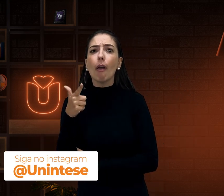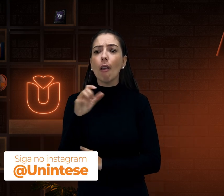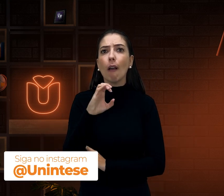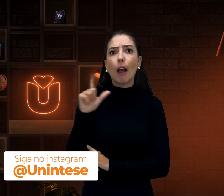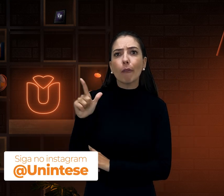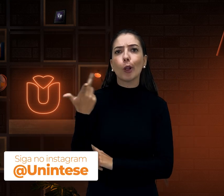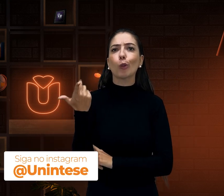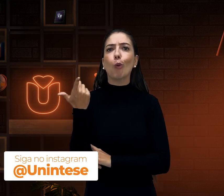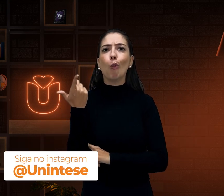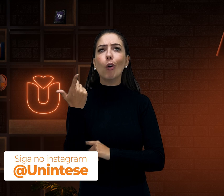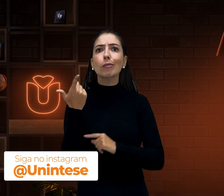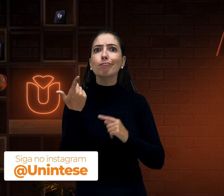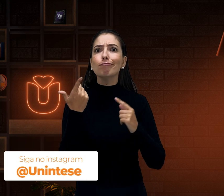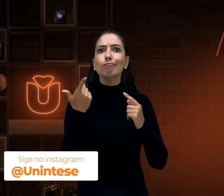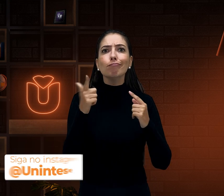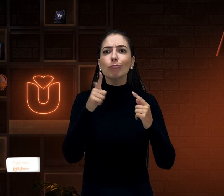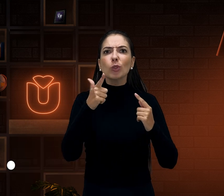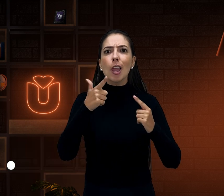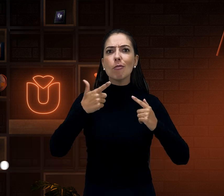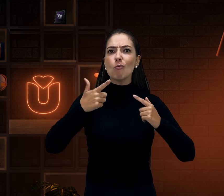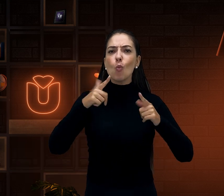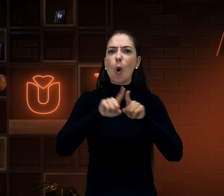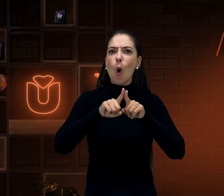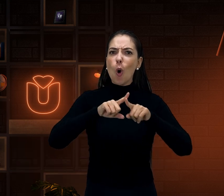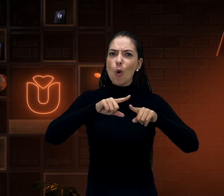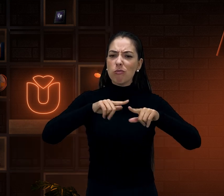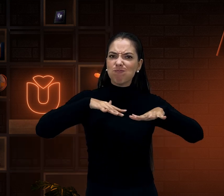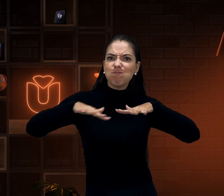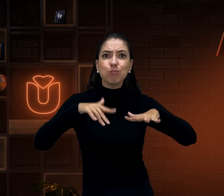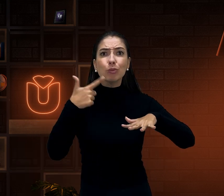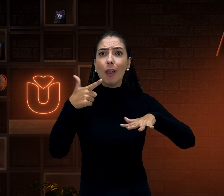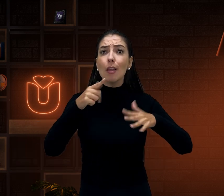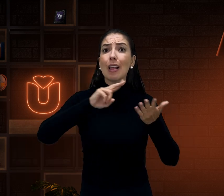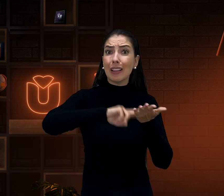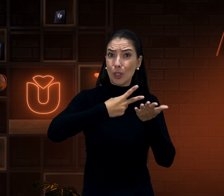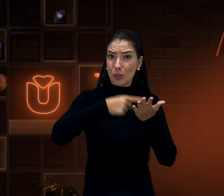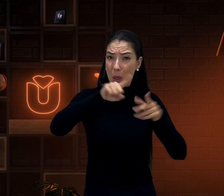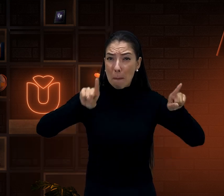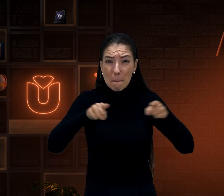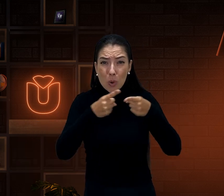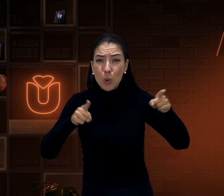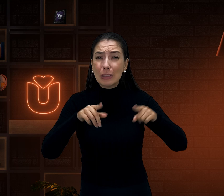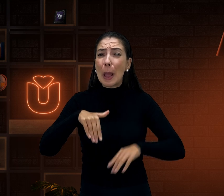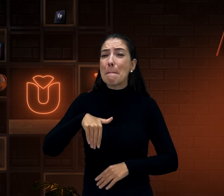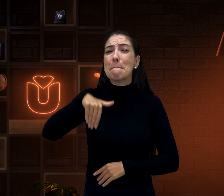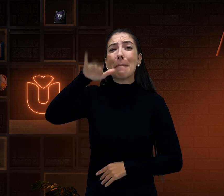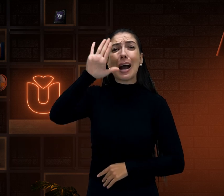da música. Por que não usa classificadores? Não tem ritmo. E a tradução de música exige